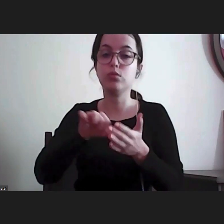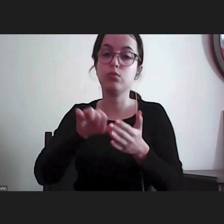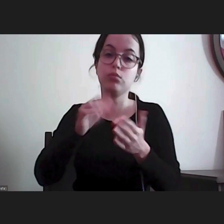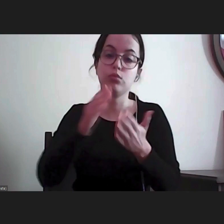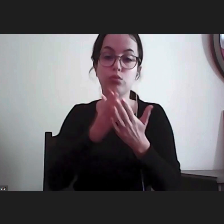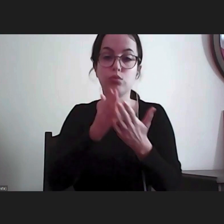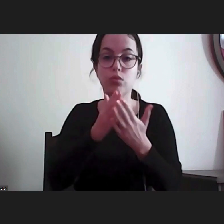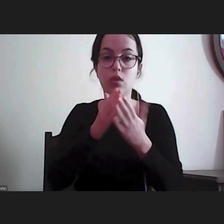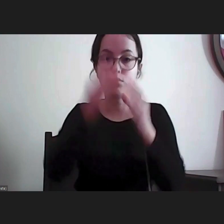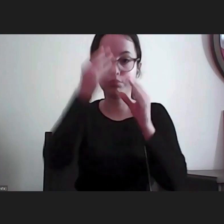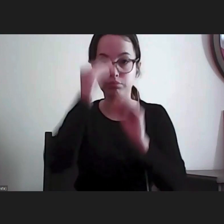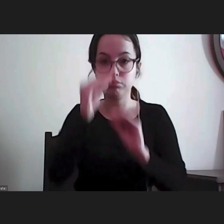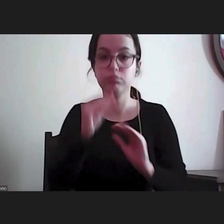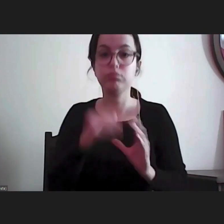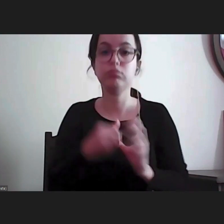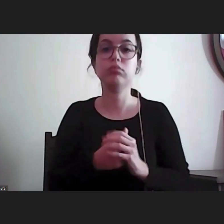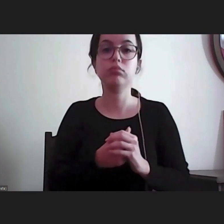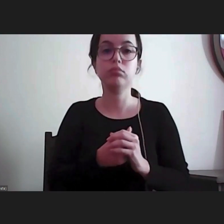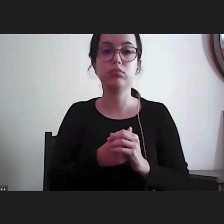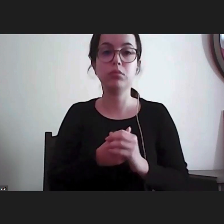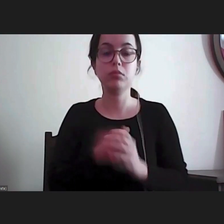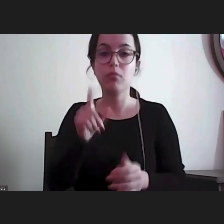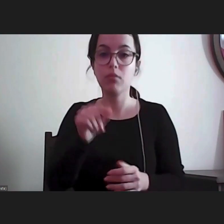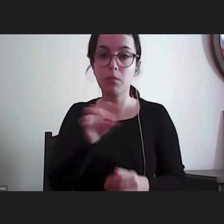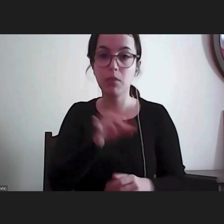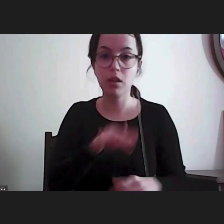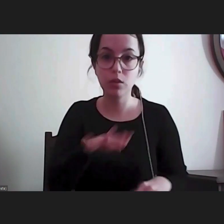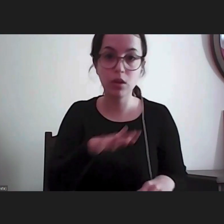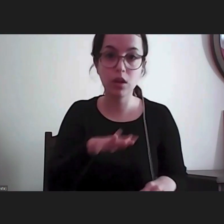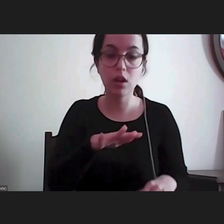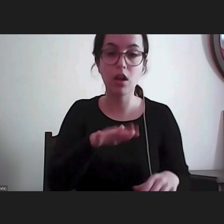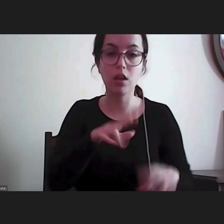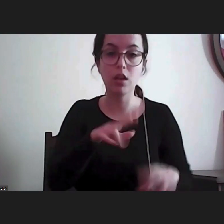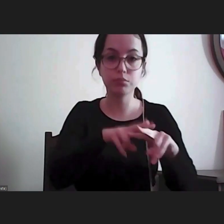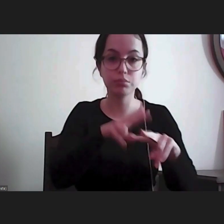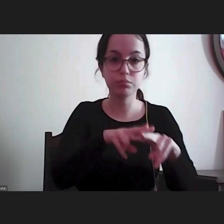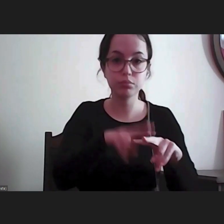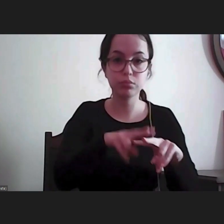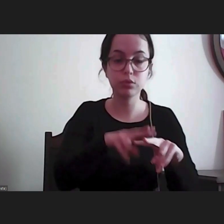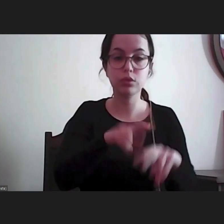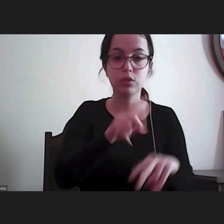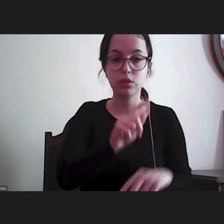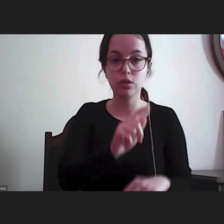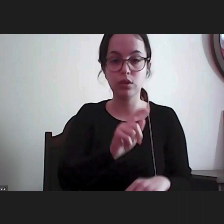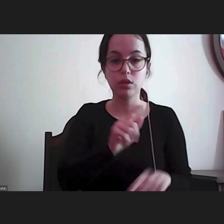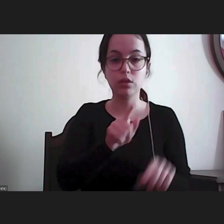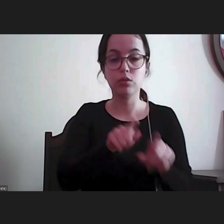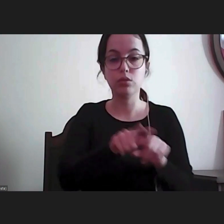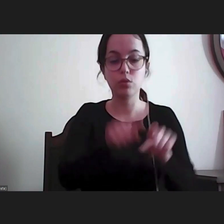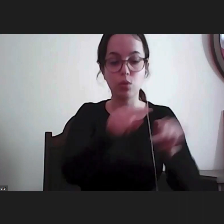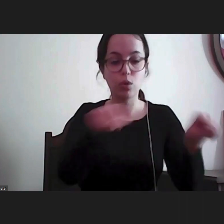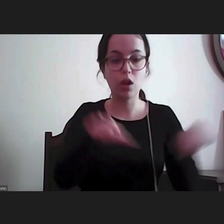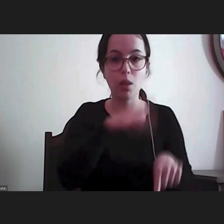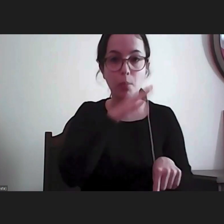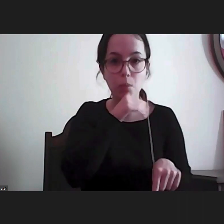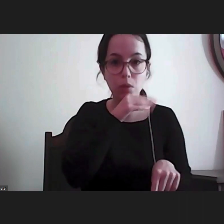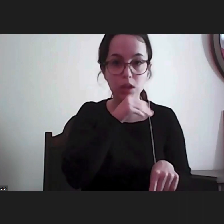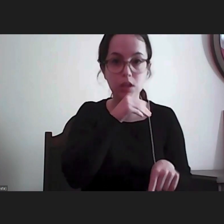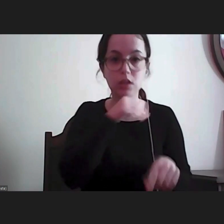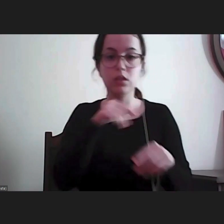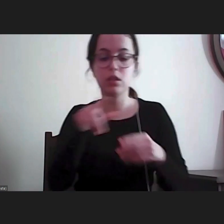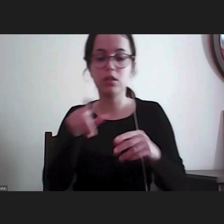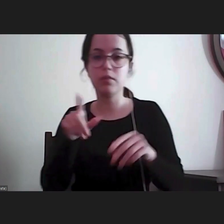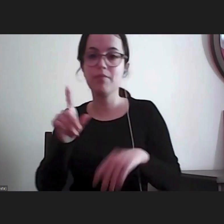mas também a locais de detenção em esquadras, por exemplo, as esquadras, os próprios tribunais têm